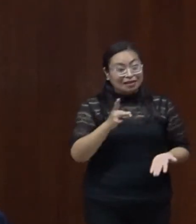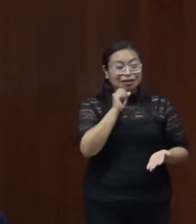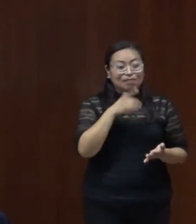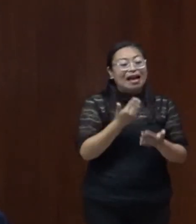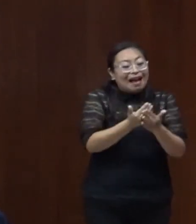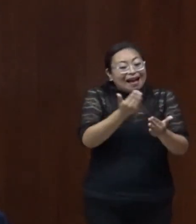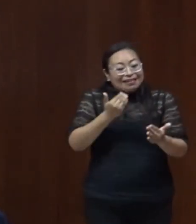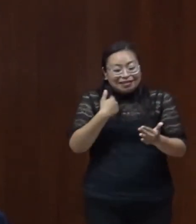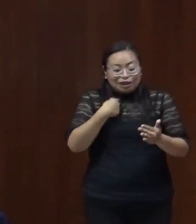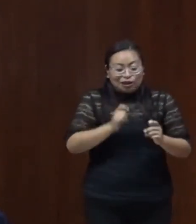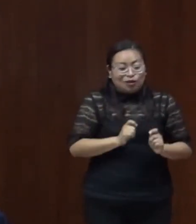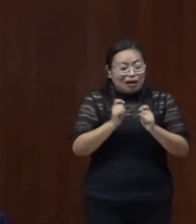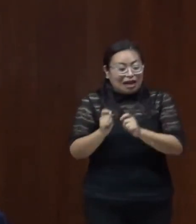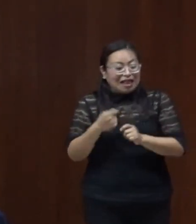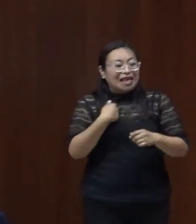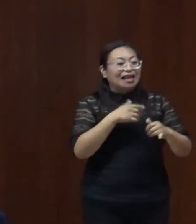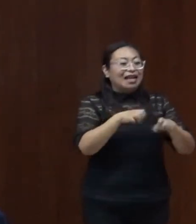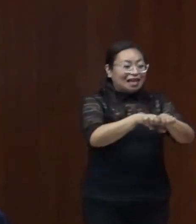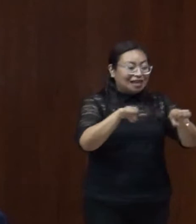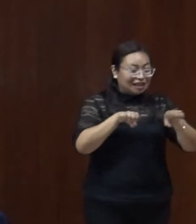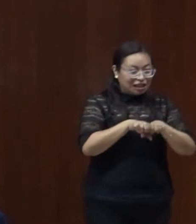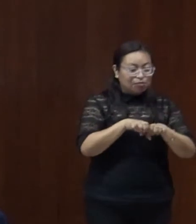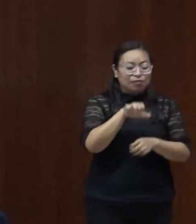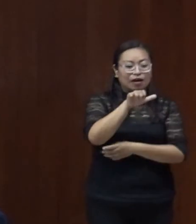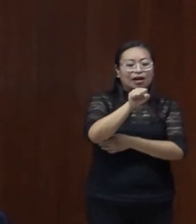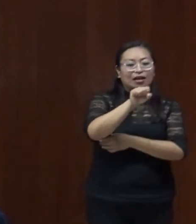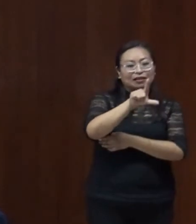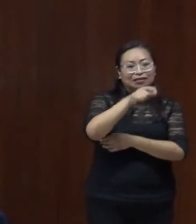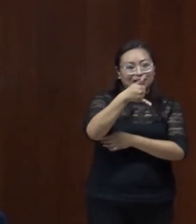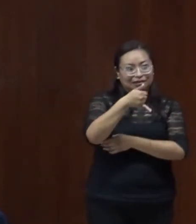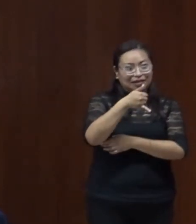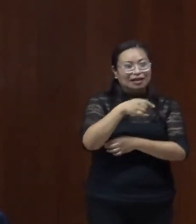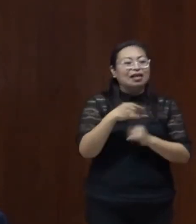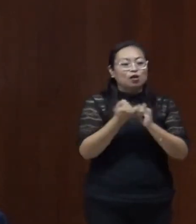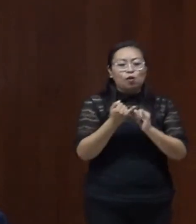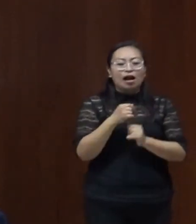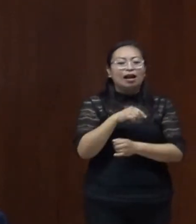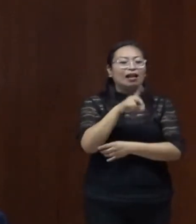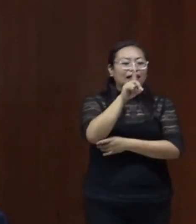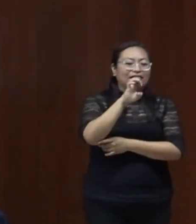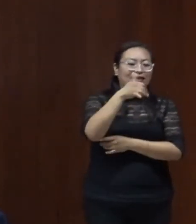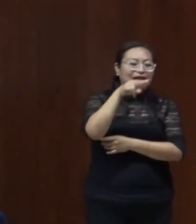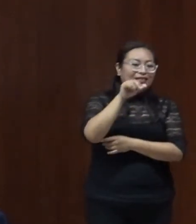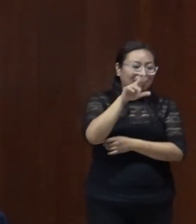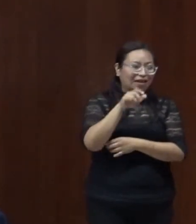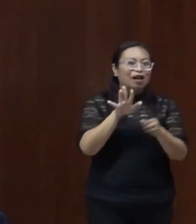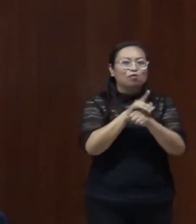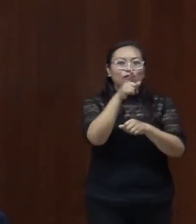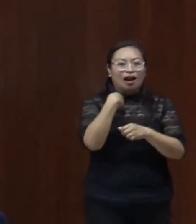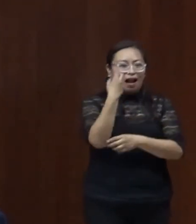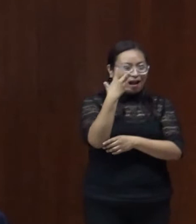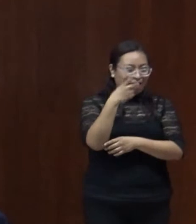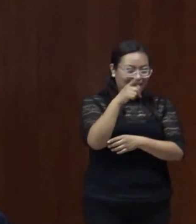de pasar la palabra al equipo de ASCII, la Llanara y de la Maestra Regina por estar cubriendo el evento